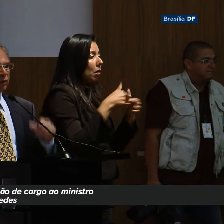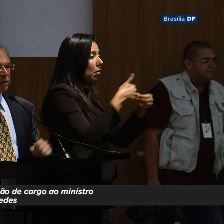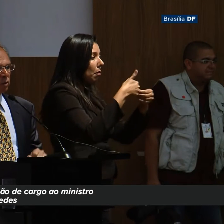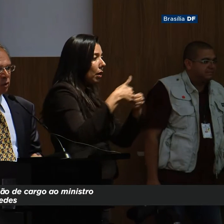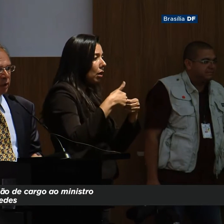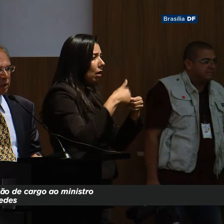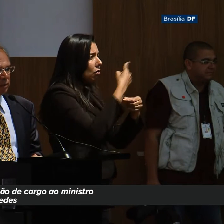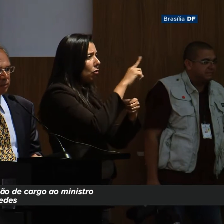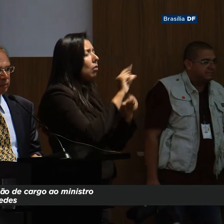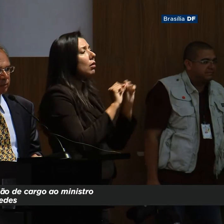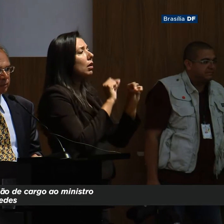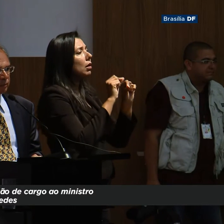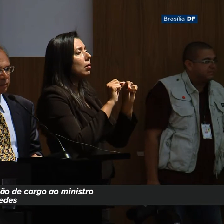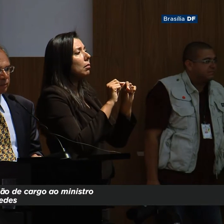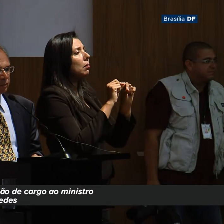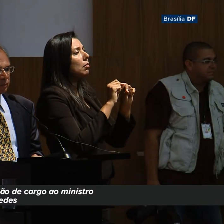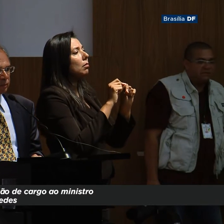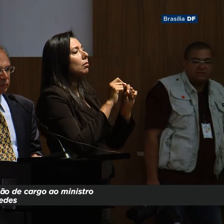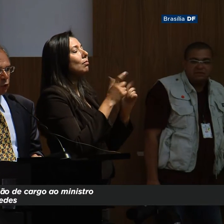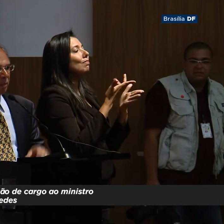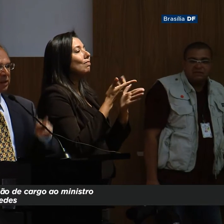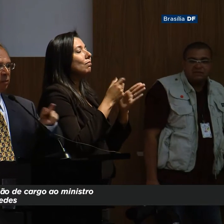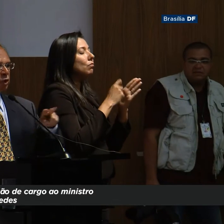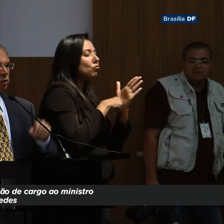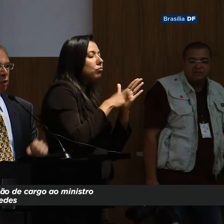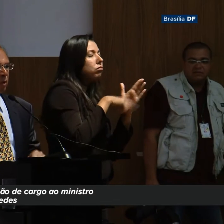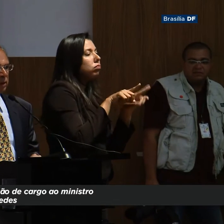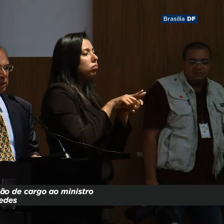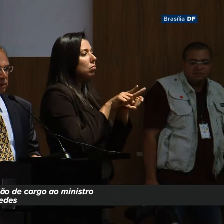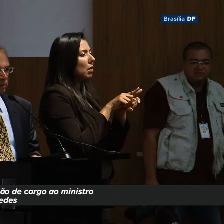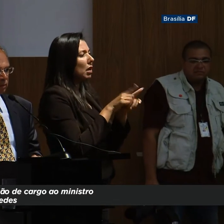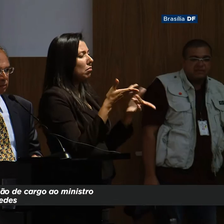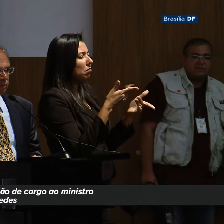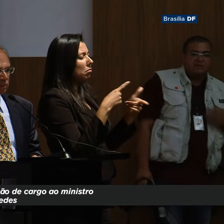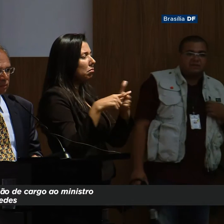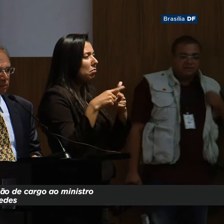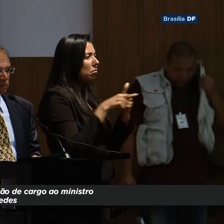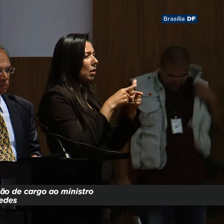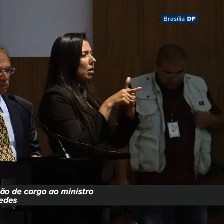fomos para a inflação crônica. Combatemos sintomas